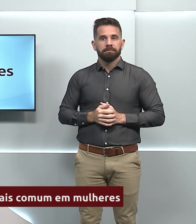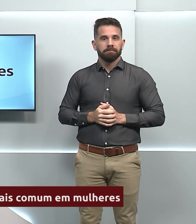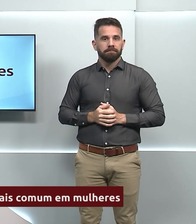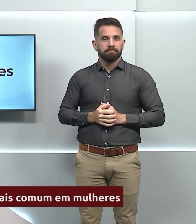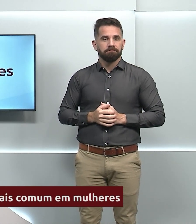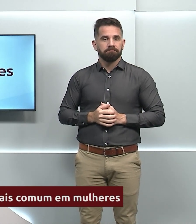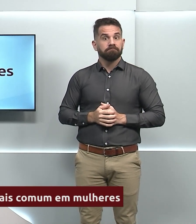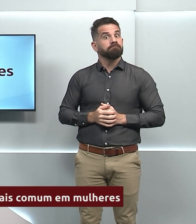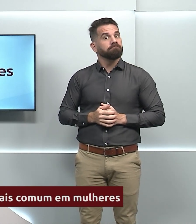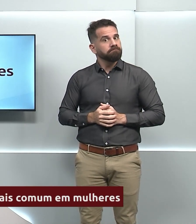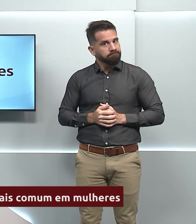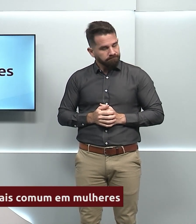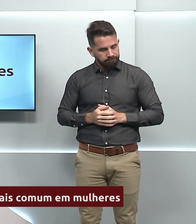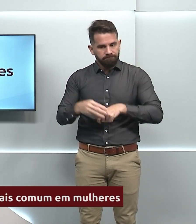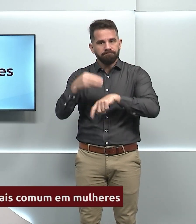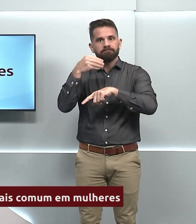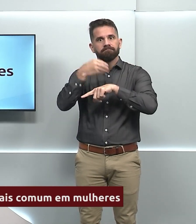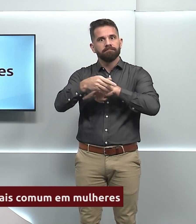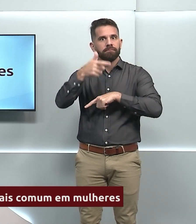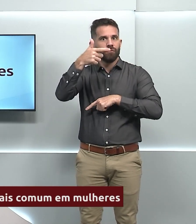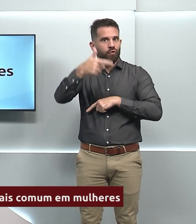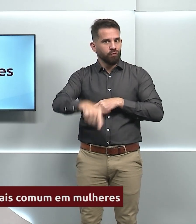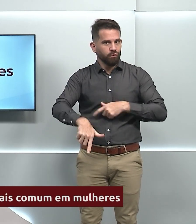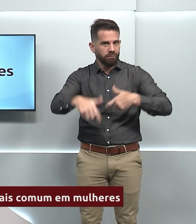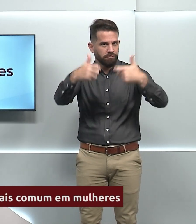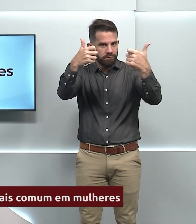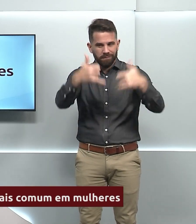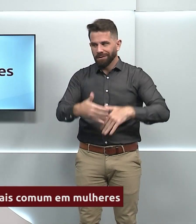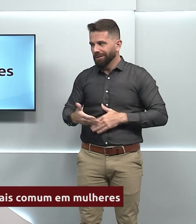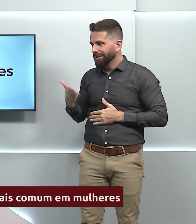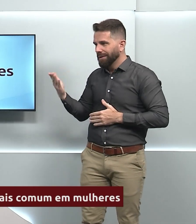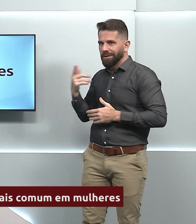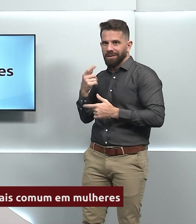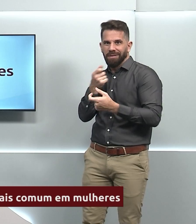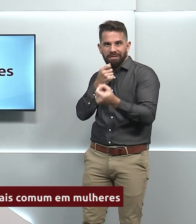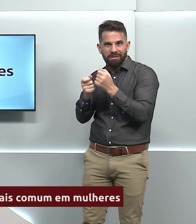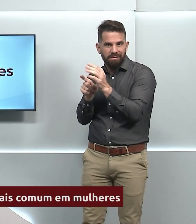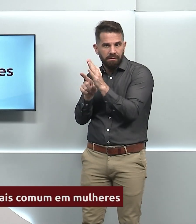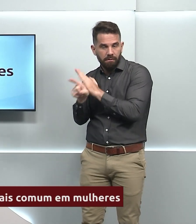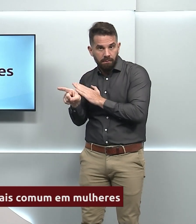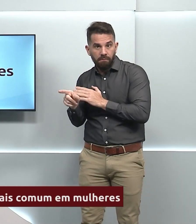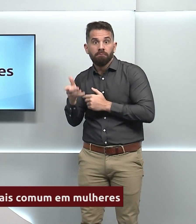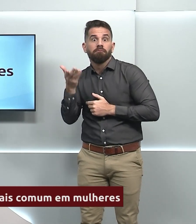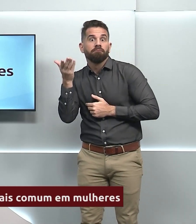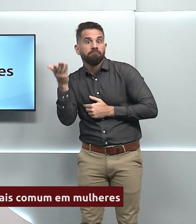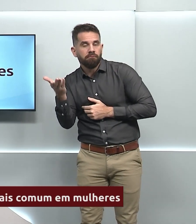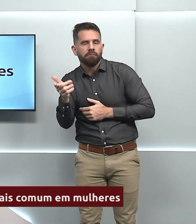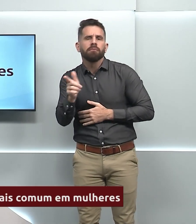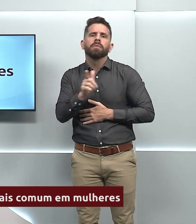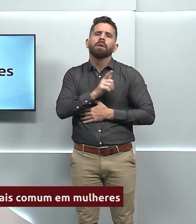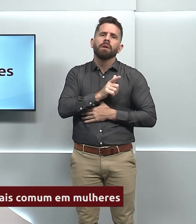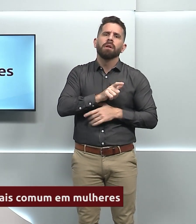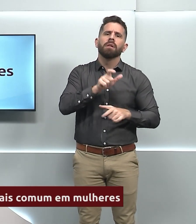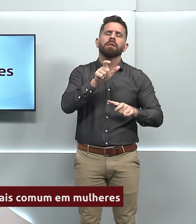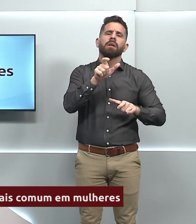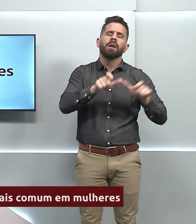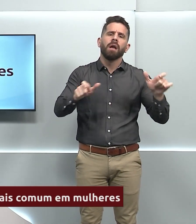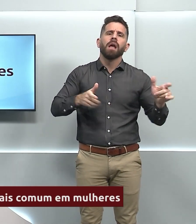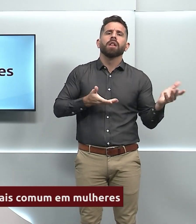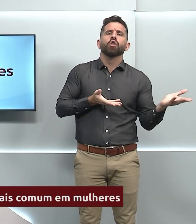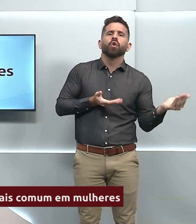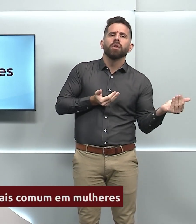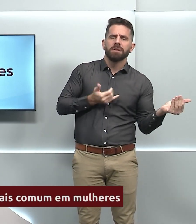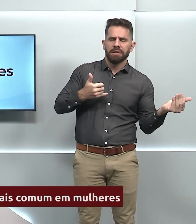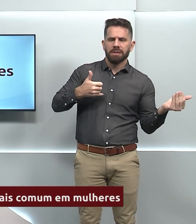Bom, destacando, como a própria entrevistada disse, né? Adolescentes e crianças de 9 a 14 anos, meninos e meninas,